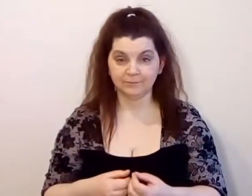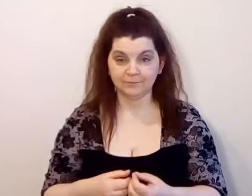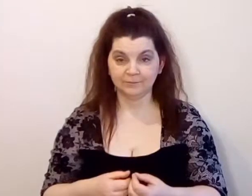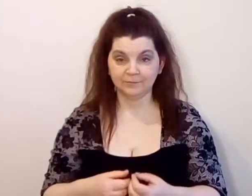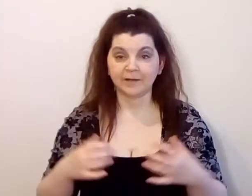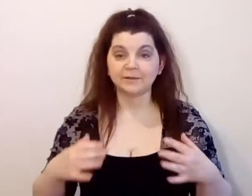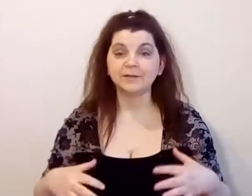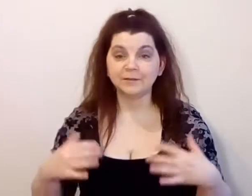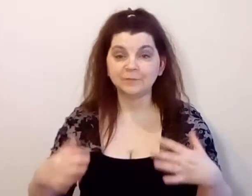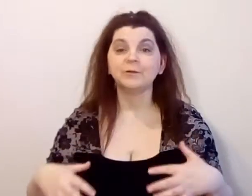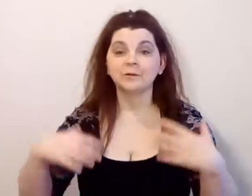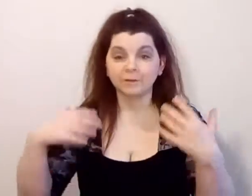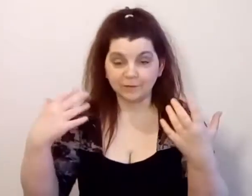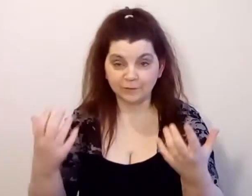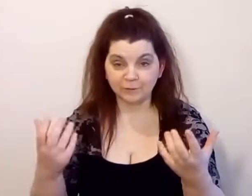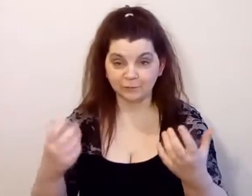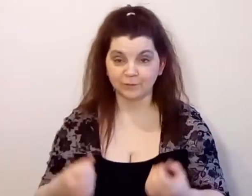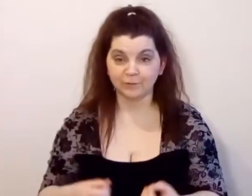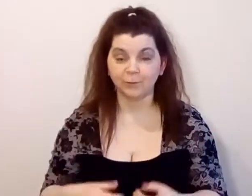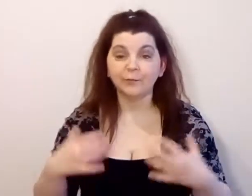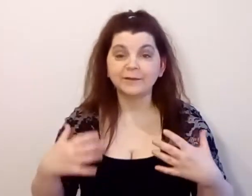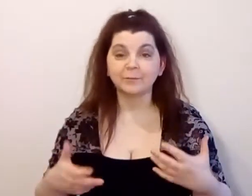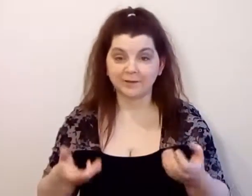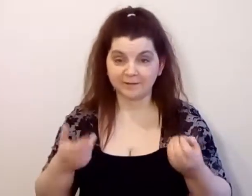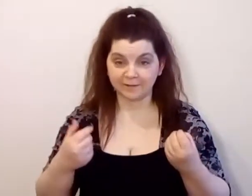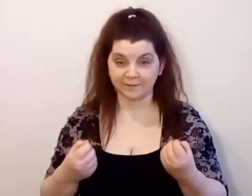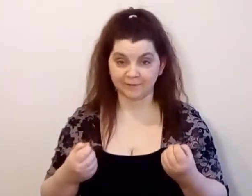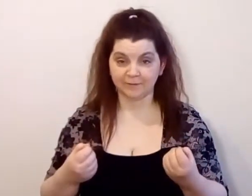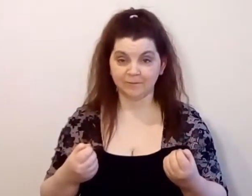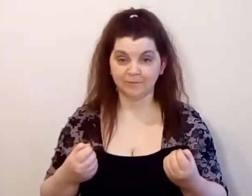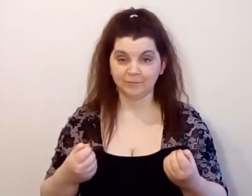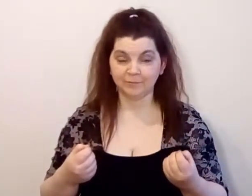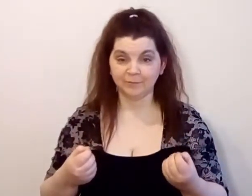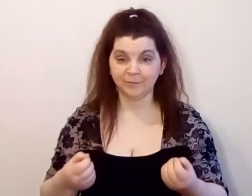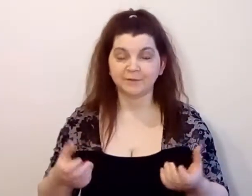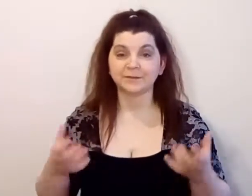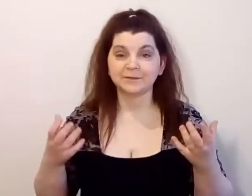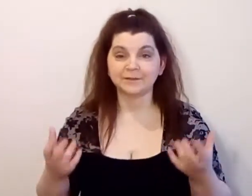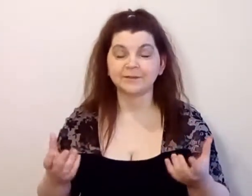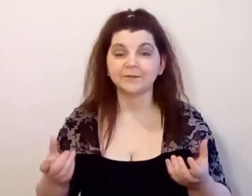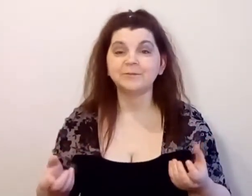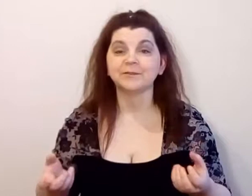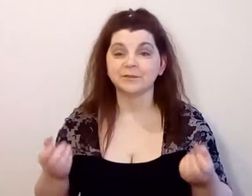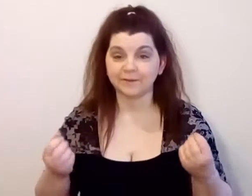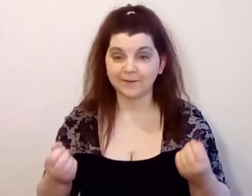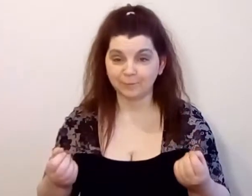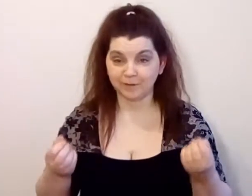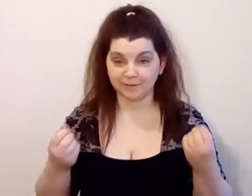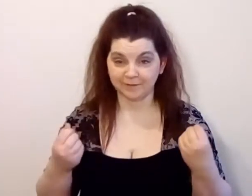Одни к ним идут, он их притягивает. Это так называемый человек-магнит.